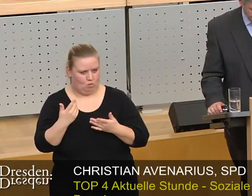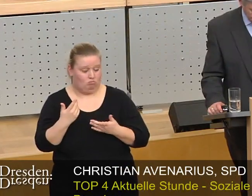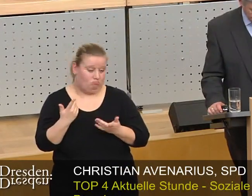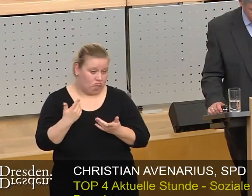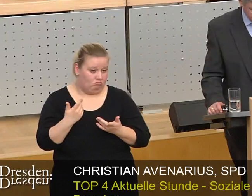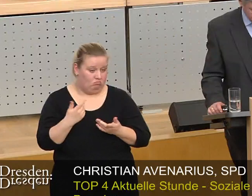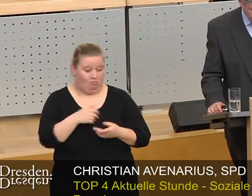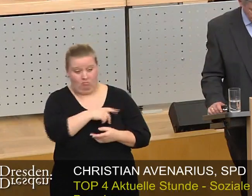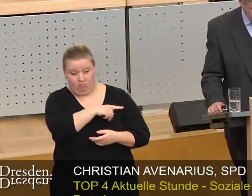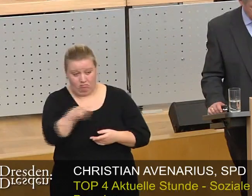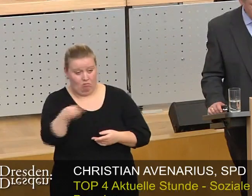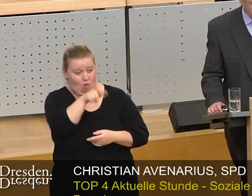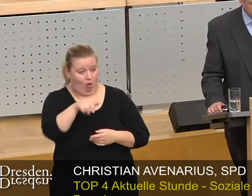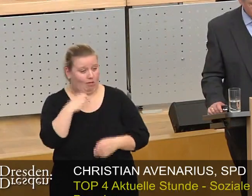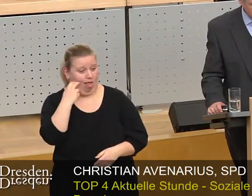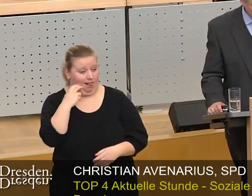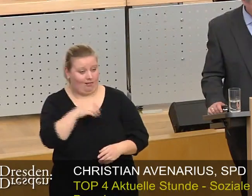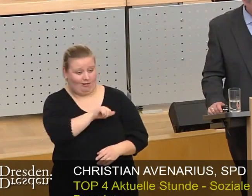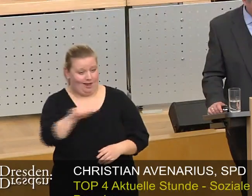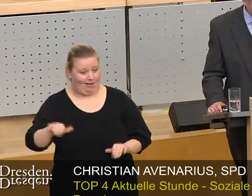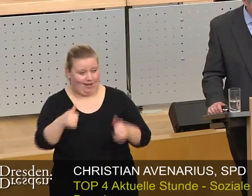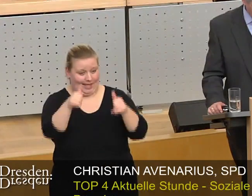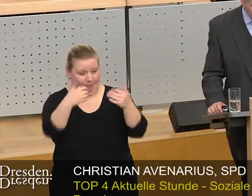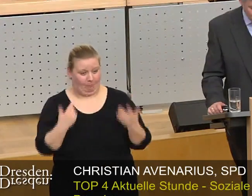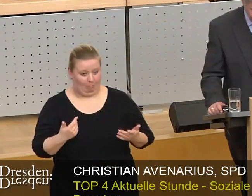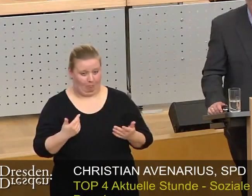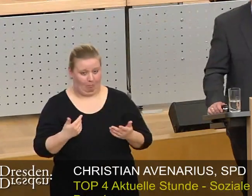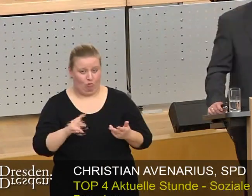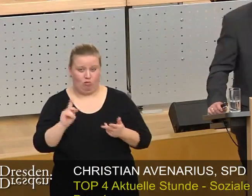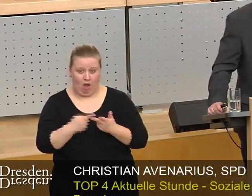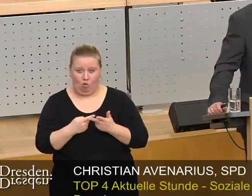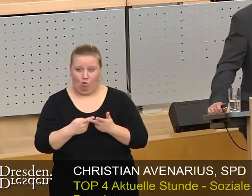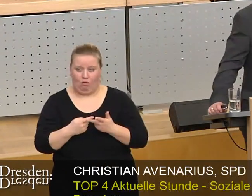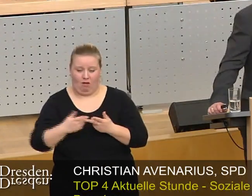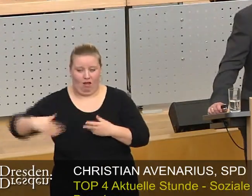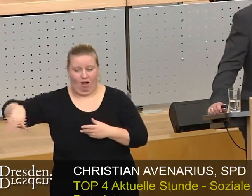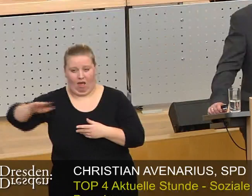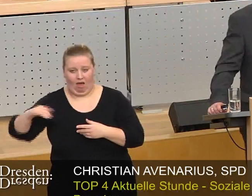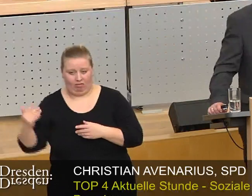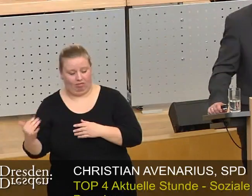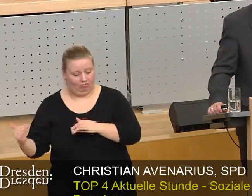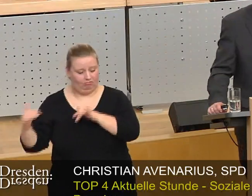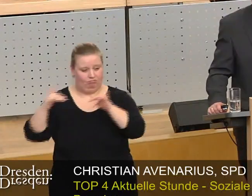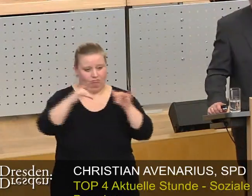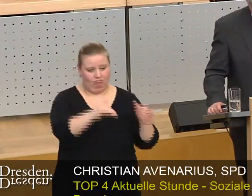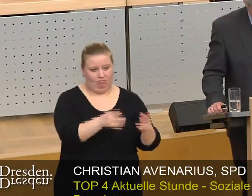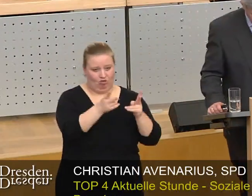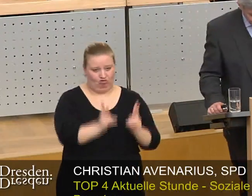Lebenserwartung der Menschen und den sich aus den Stadt-Land-Bewegungen zu erwartenden